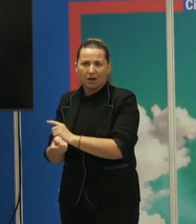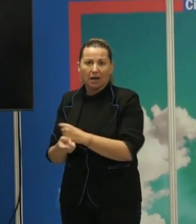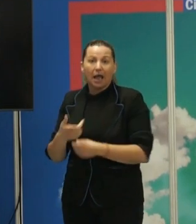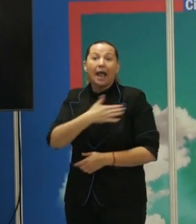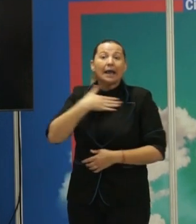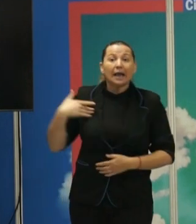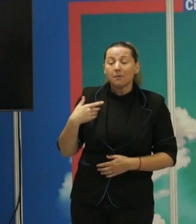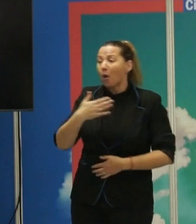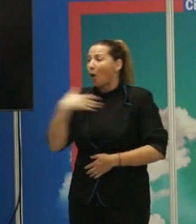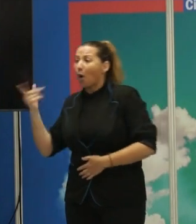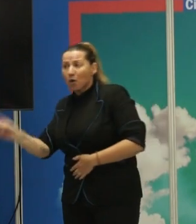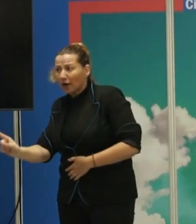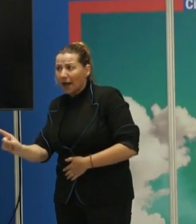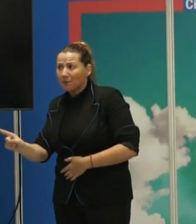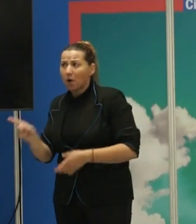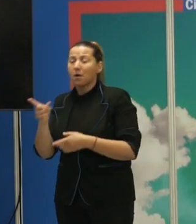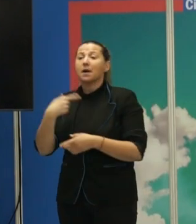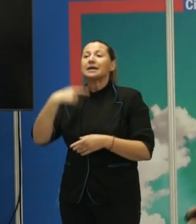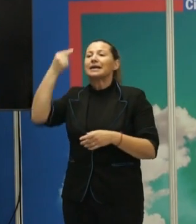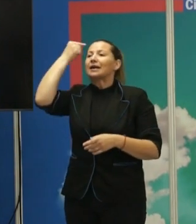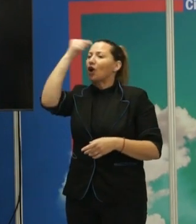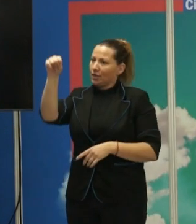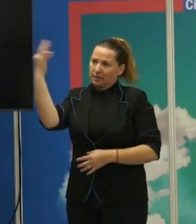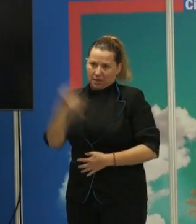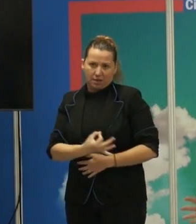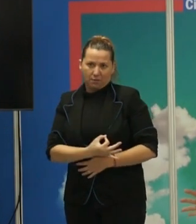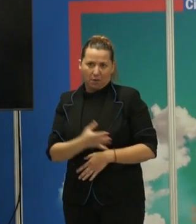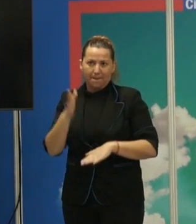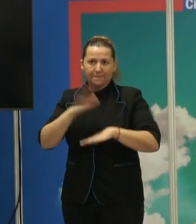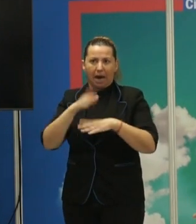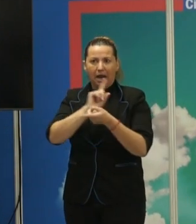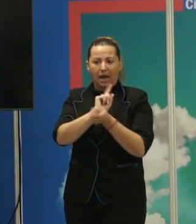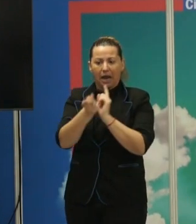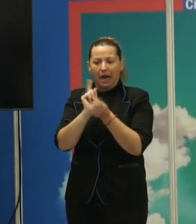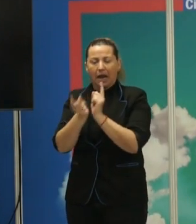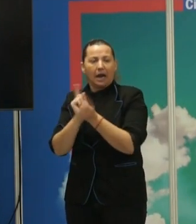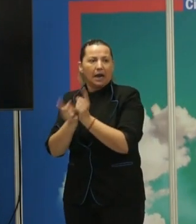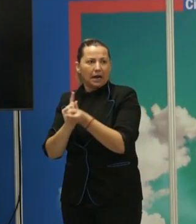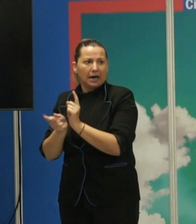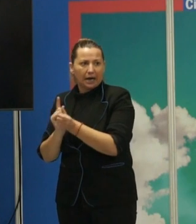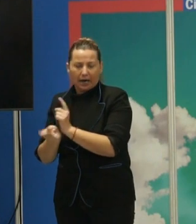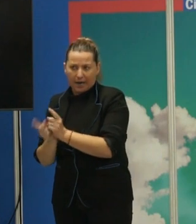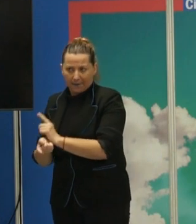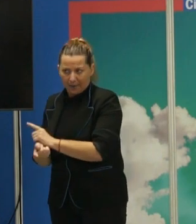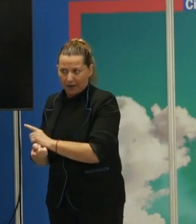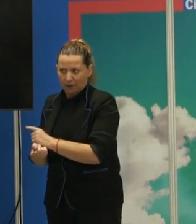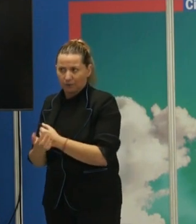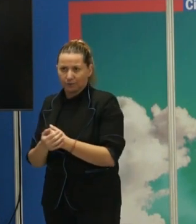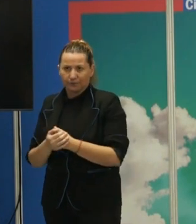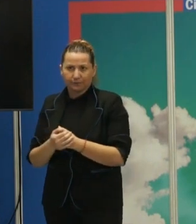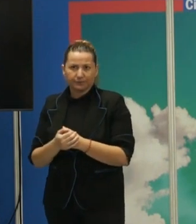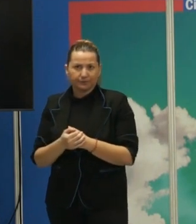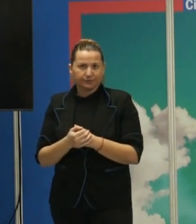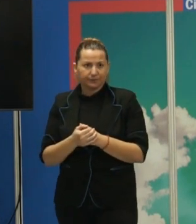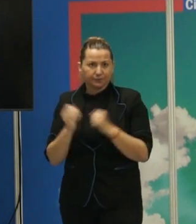queramos o no. Si nos hacemos conscientes de ello, pues a lo mejor las cambiamos hacia un lado un poquito menos violento que hasta